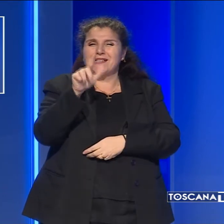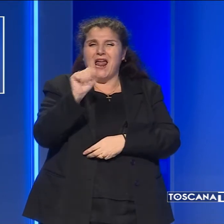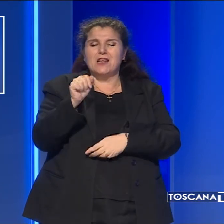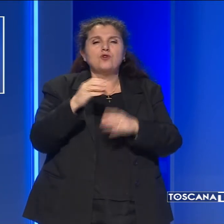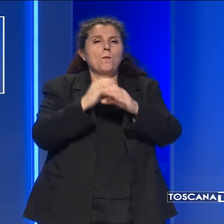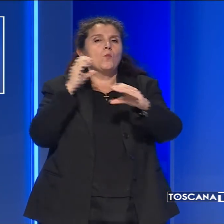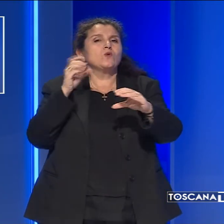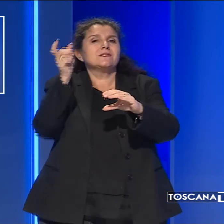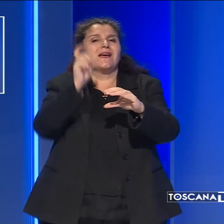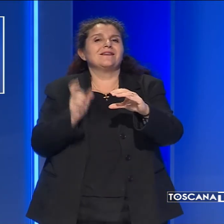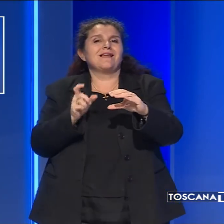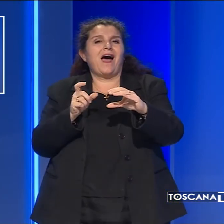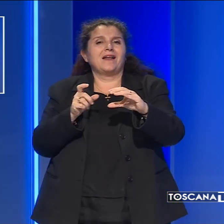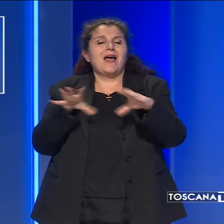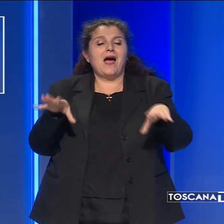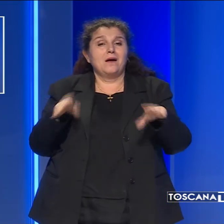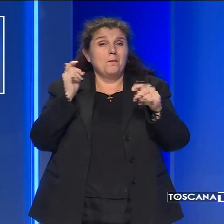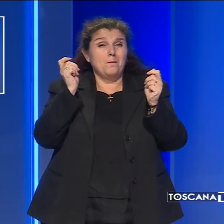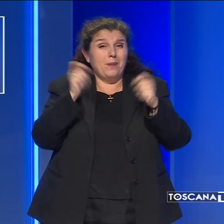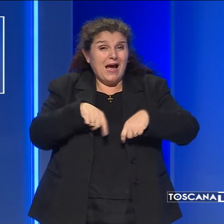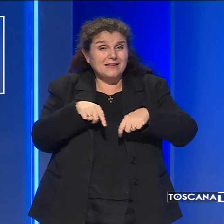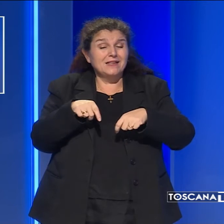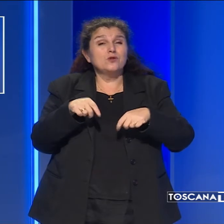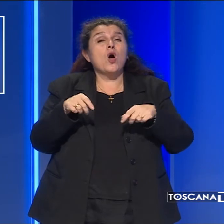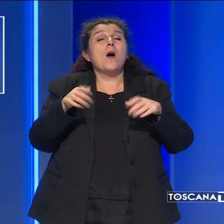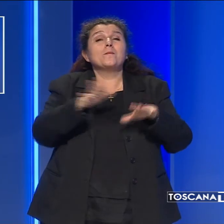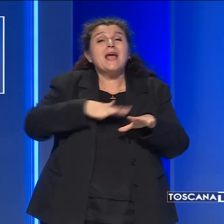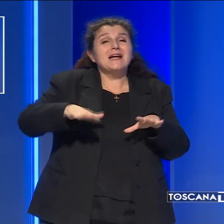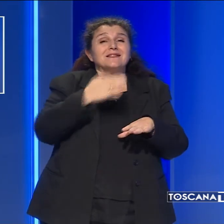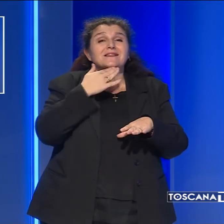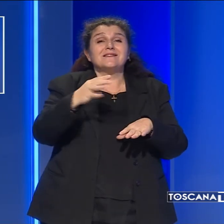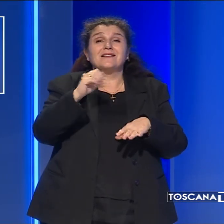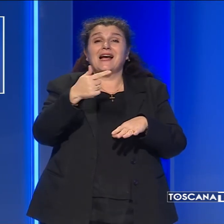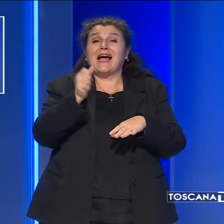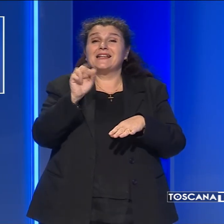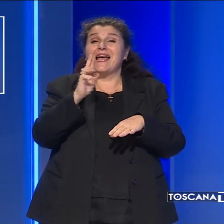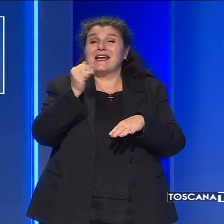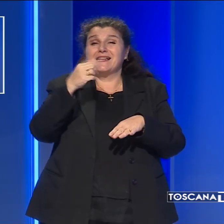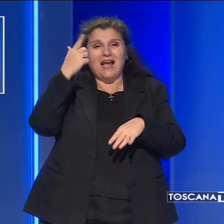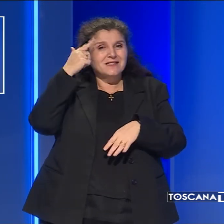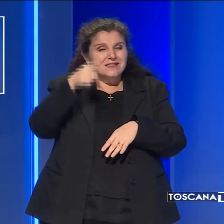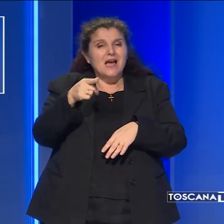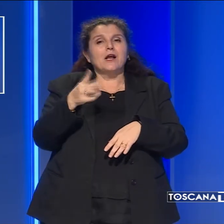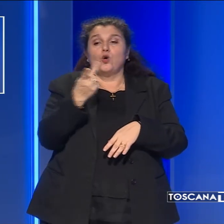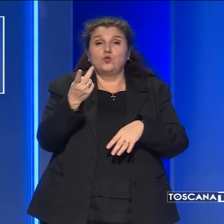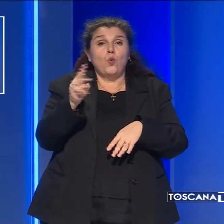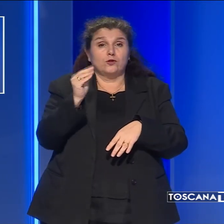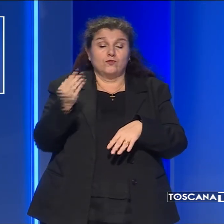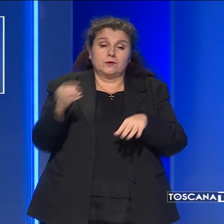Italia, partito dal capolinea di piazza Santa Caterina da Siena con a bordo i due ragazzi.